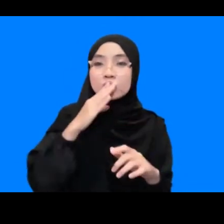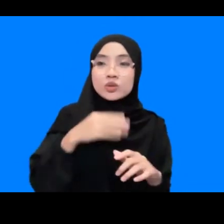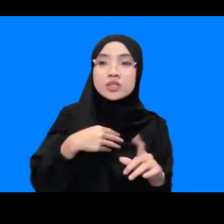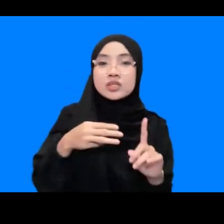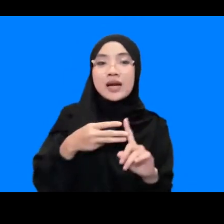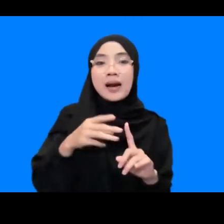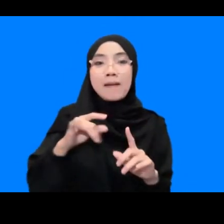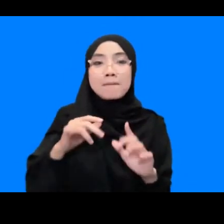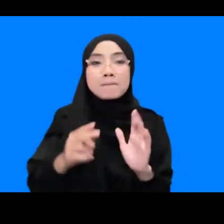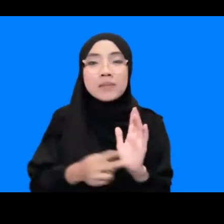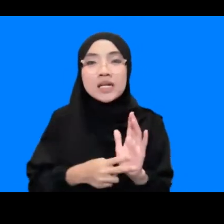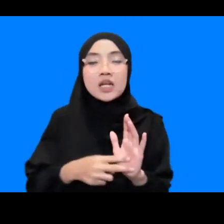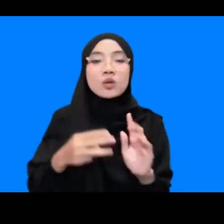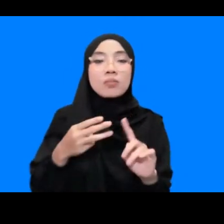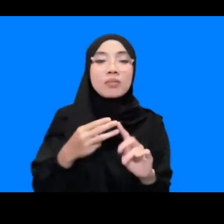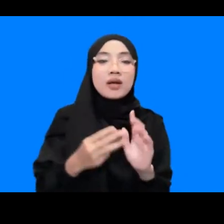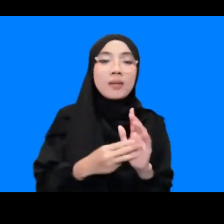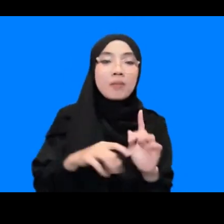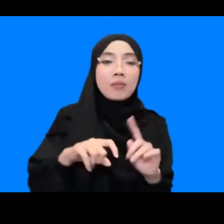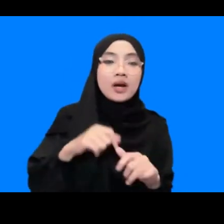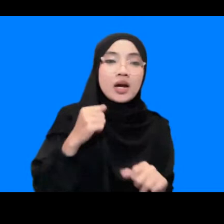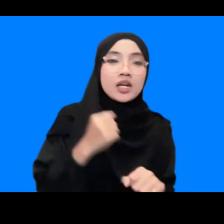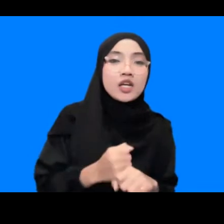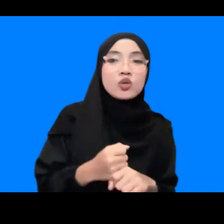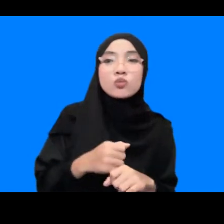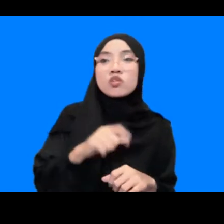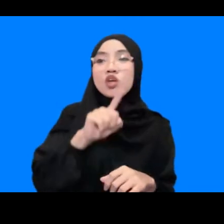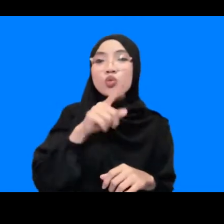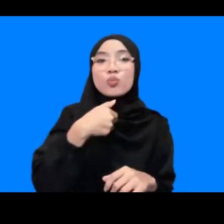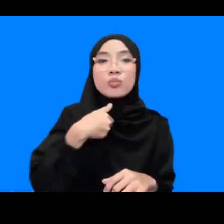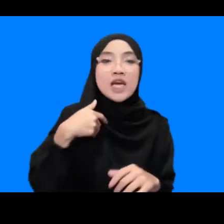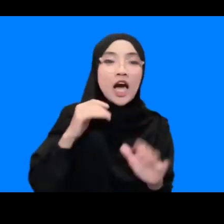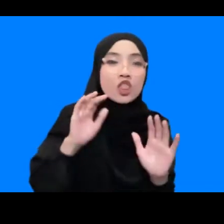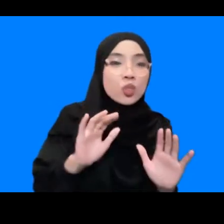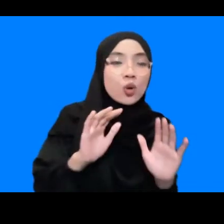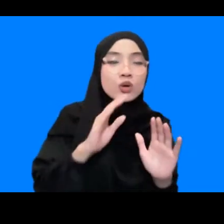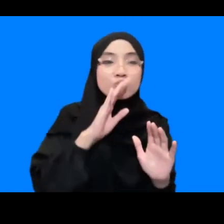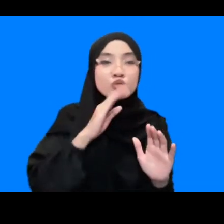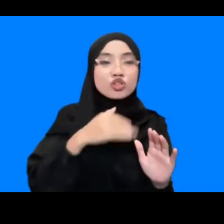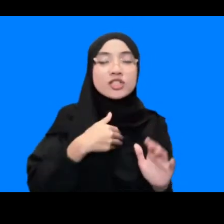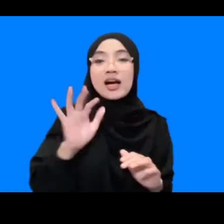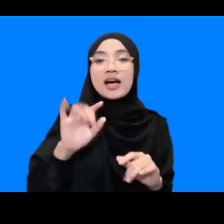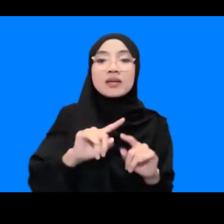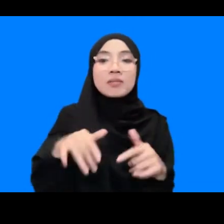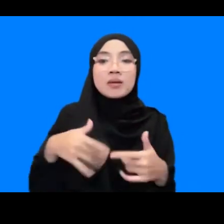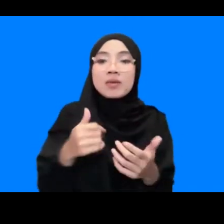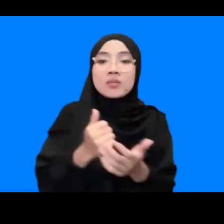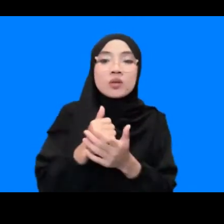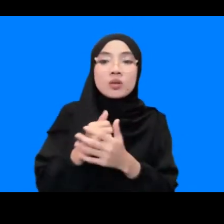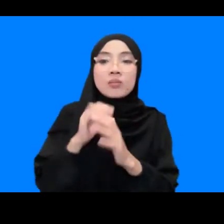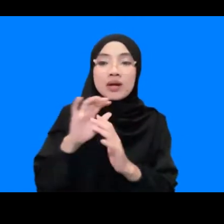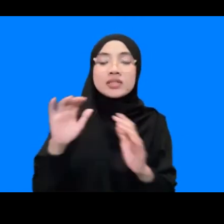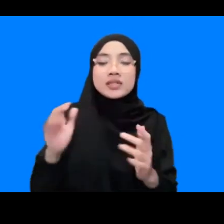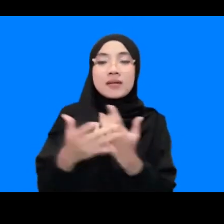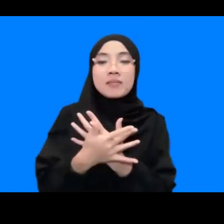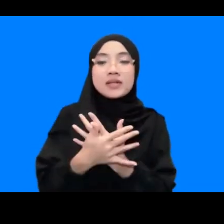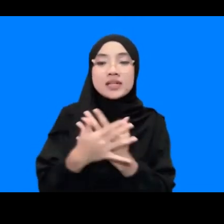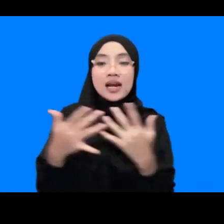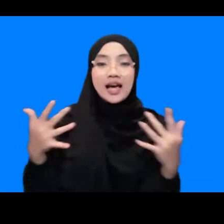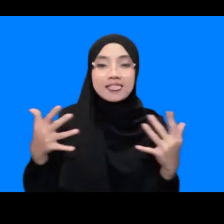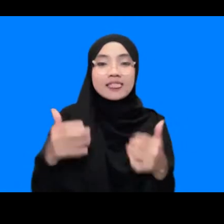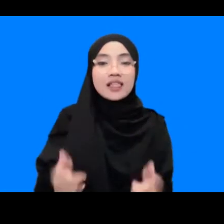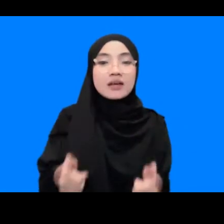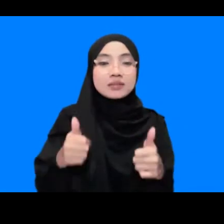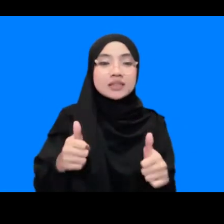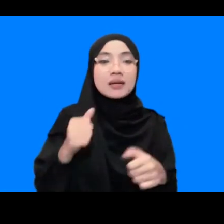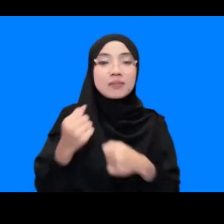BMKG atau milik salah satu pihak namun yang terpenting adalah bagaimana atau seberapa banyak masyarakat yang dapat